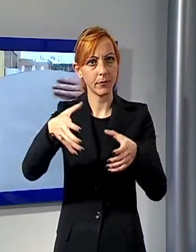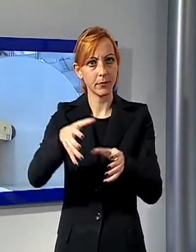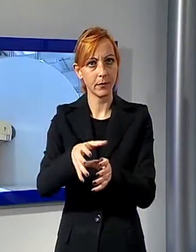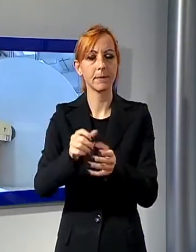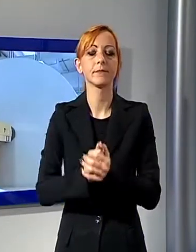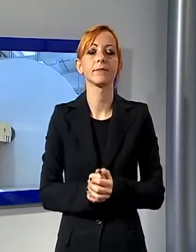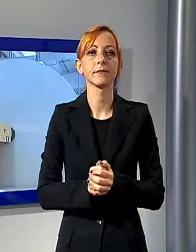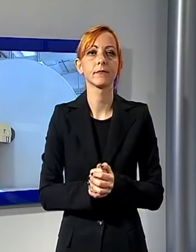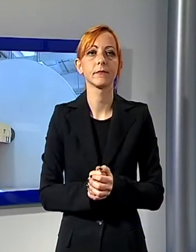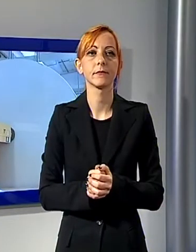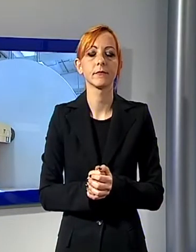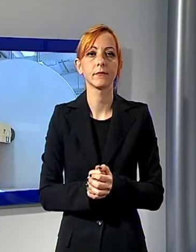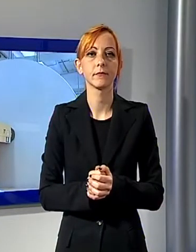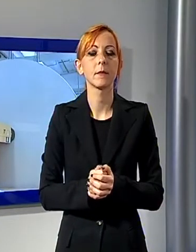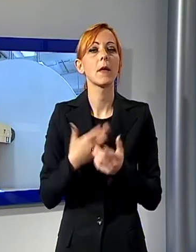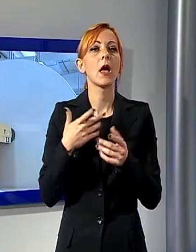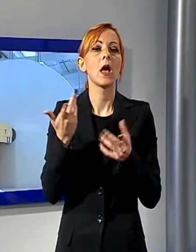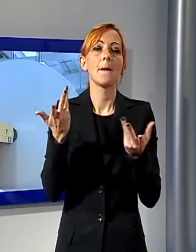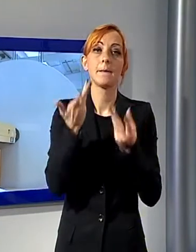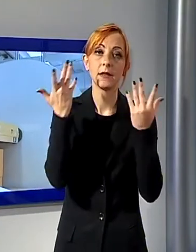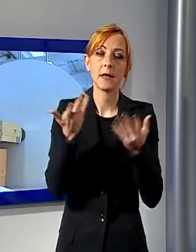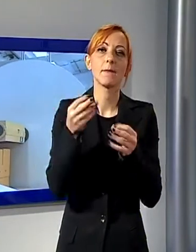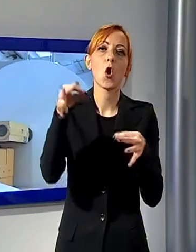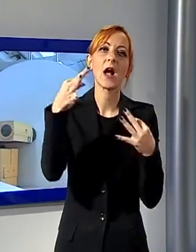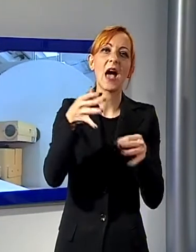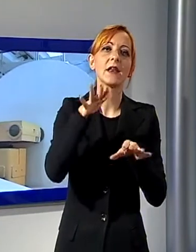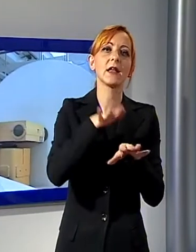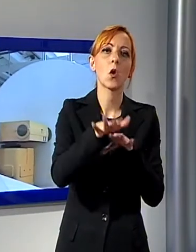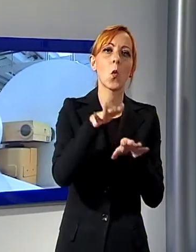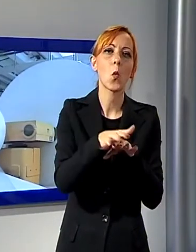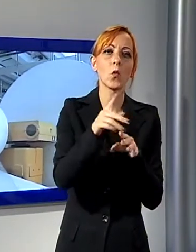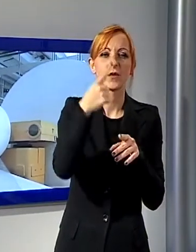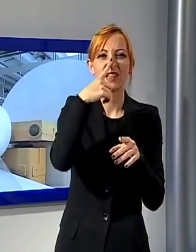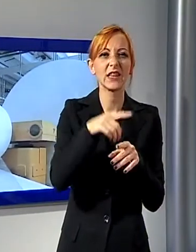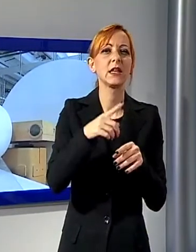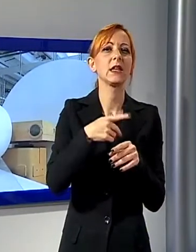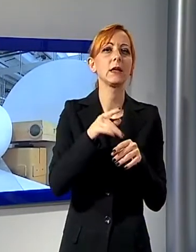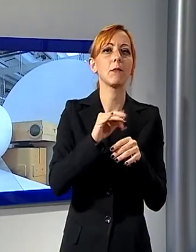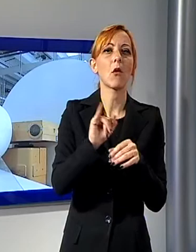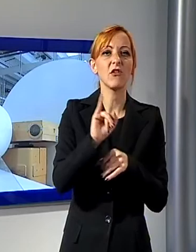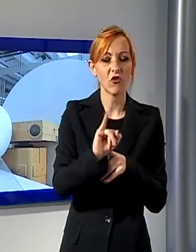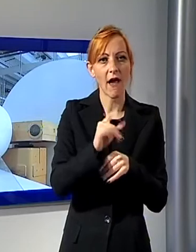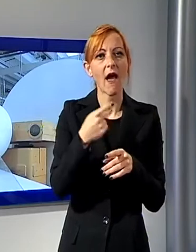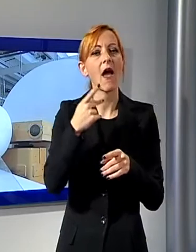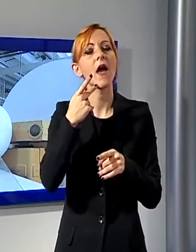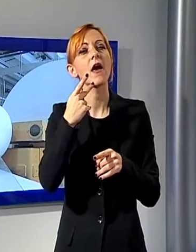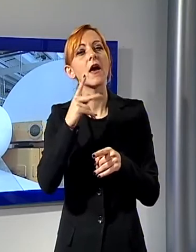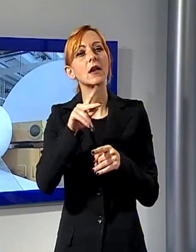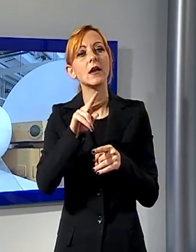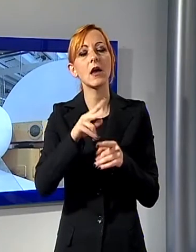perché se è vero che le carte per usi igienici e sanitari sono cresciute del 2,2% in totale, per quanto riguarda il mercato interno,